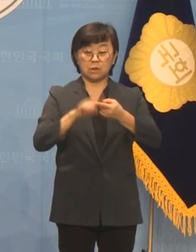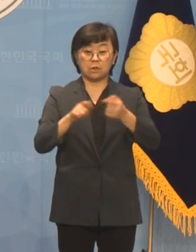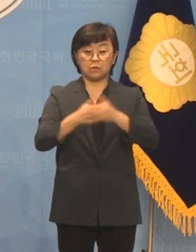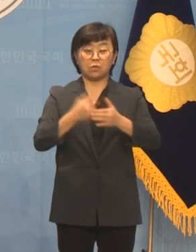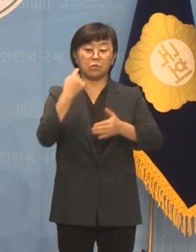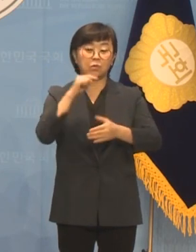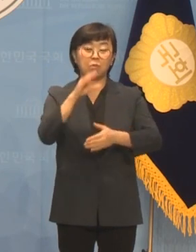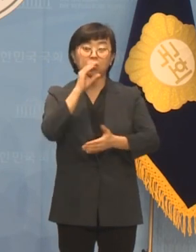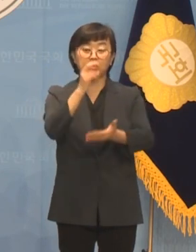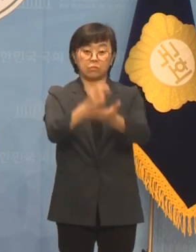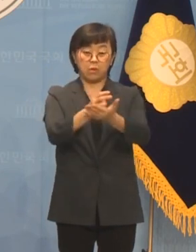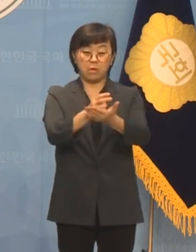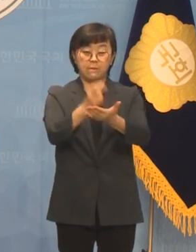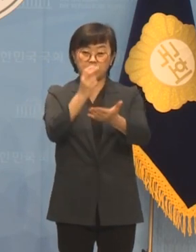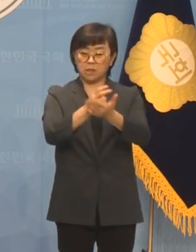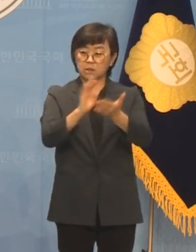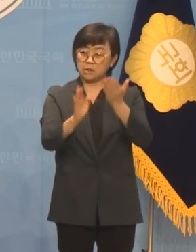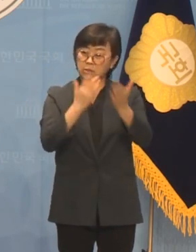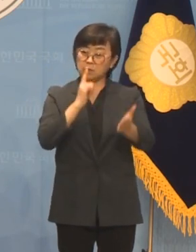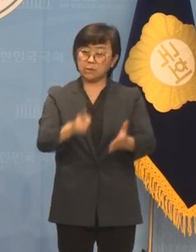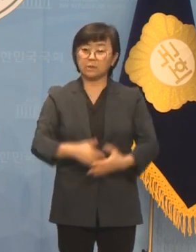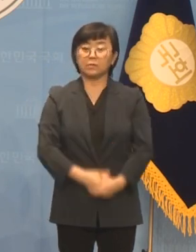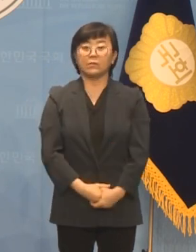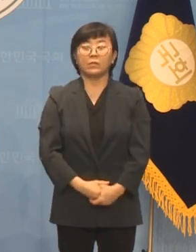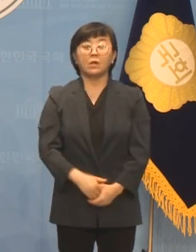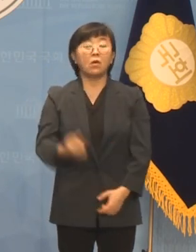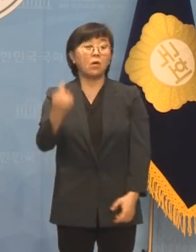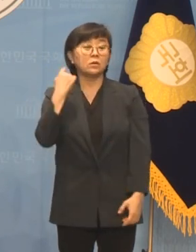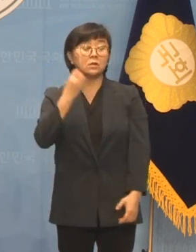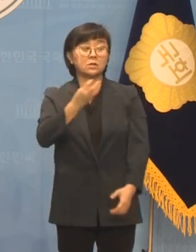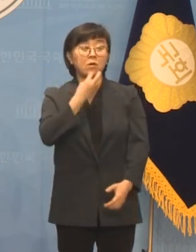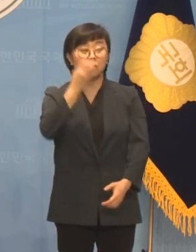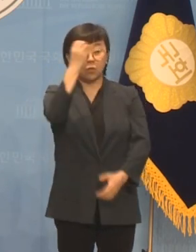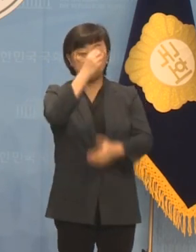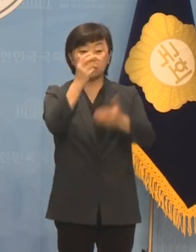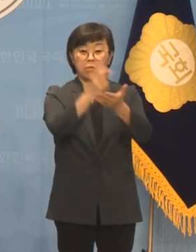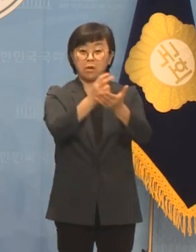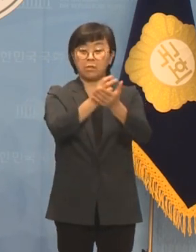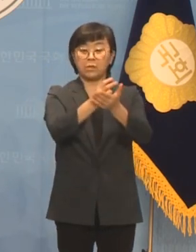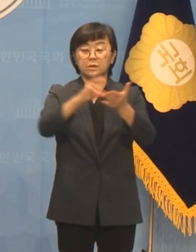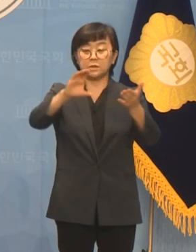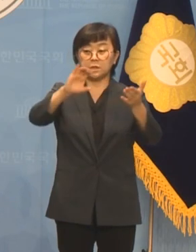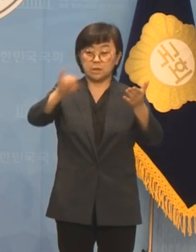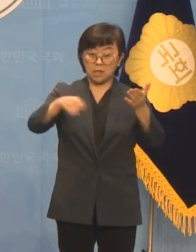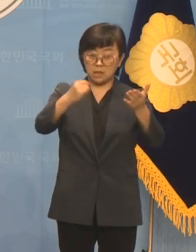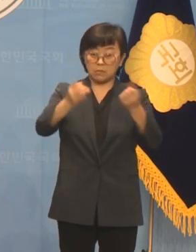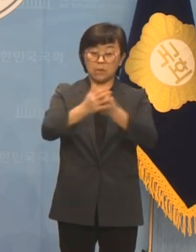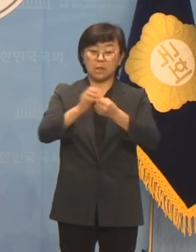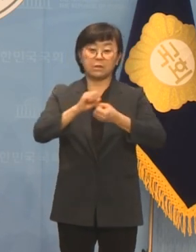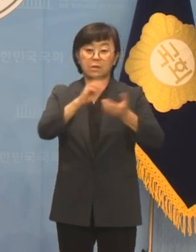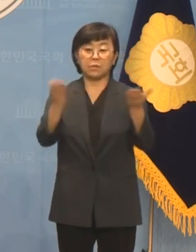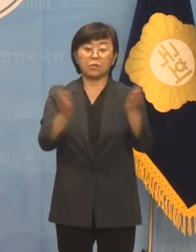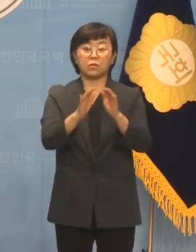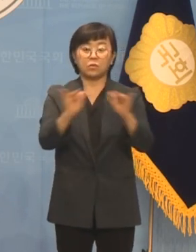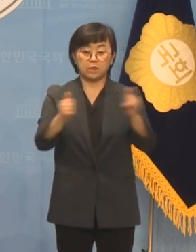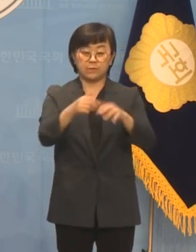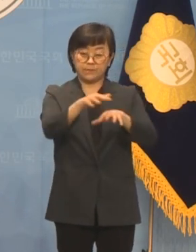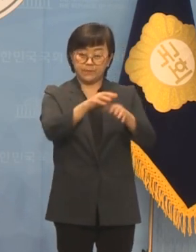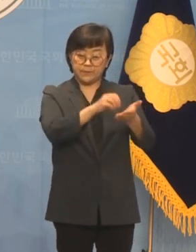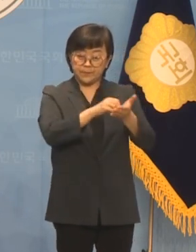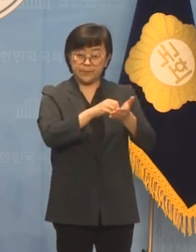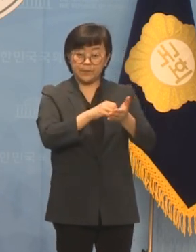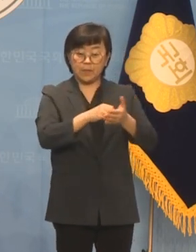노란 봉투법이 위헌입니까 어제 서울고등법원은 CJ대한통운이 택배노동조합과